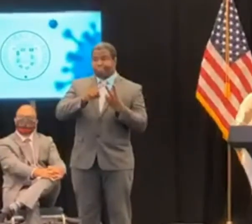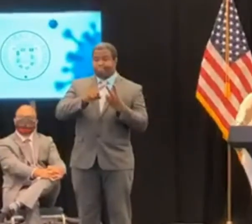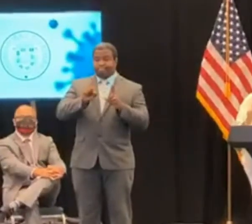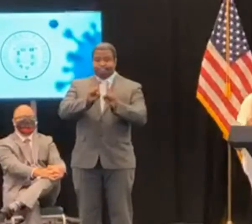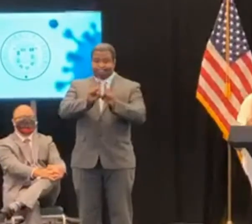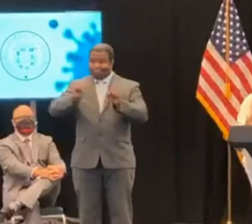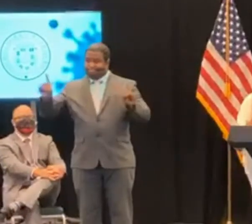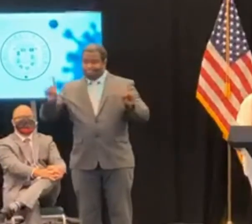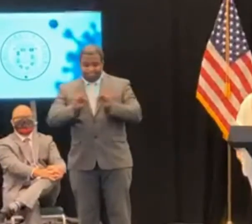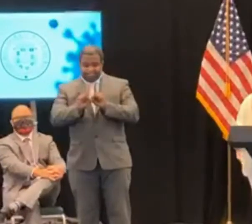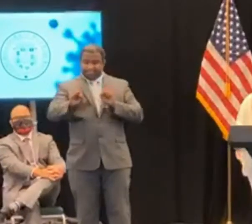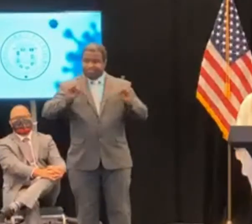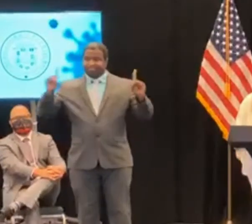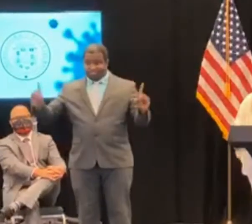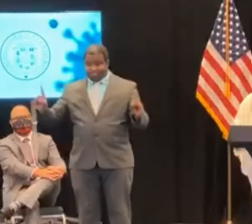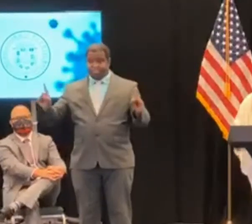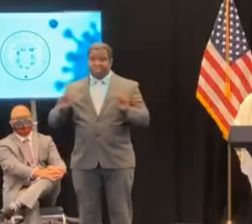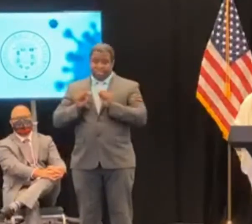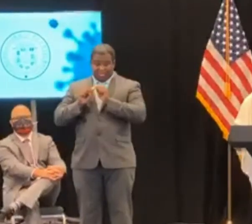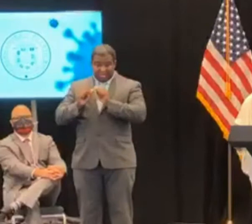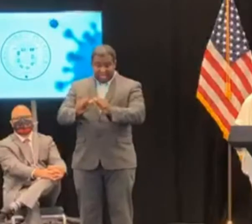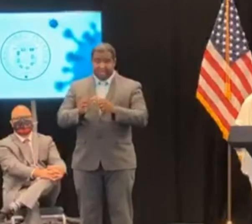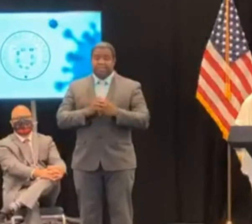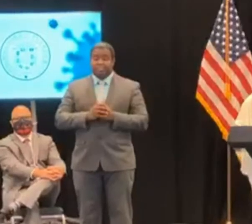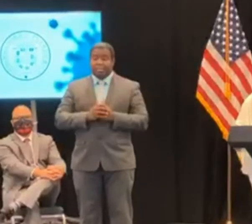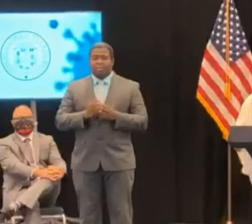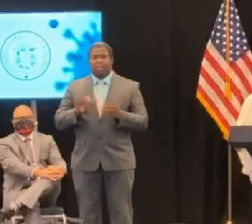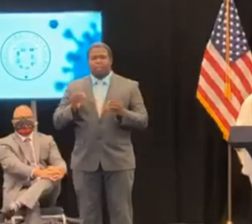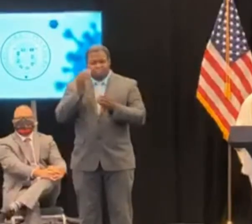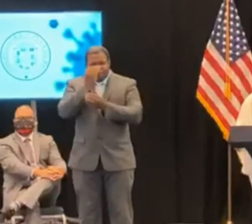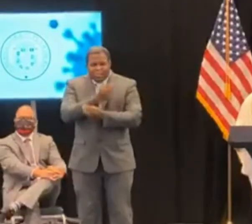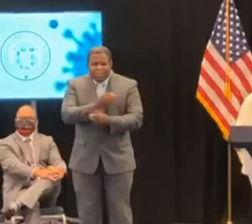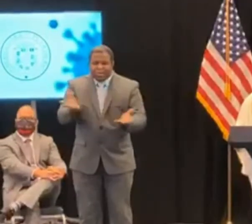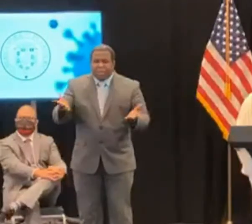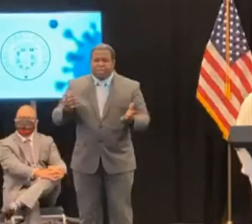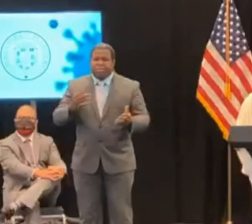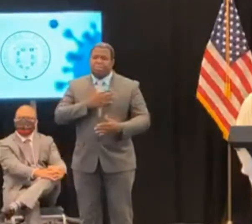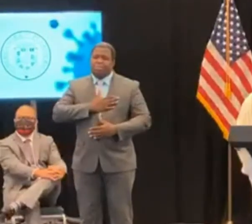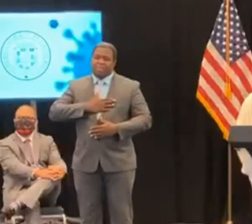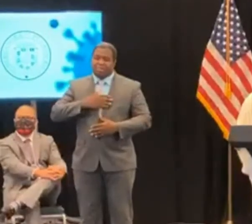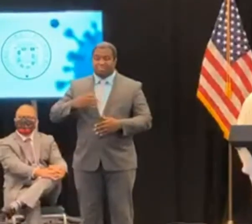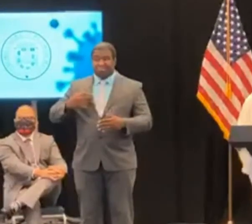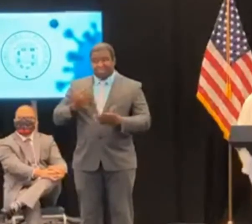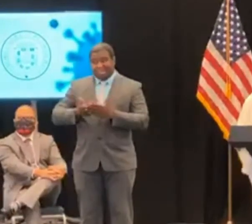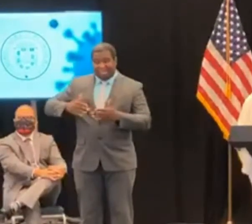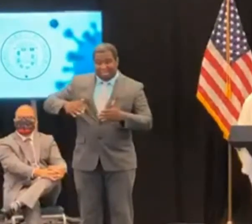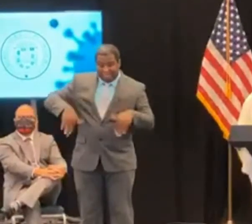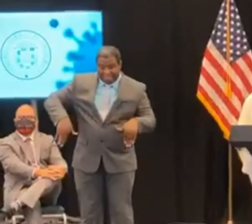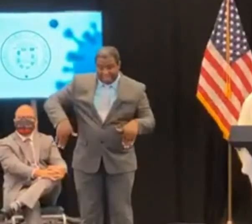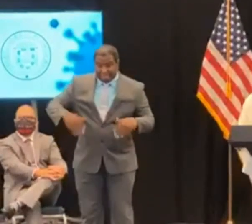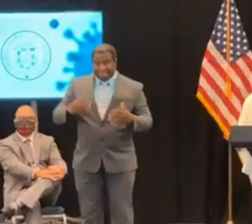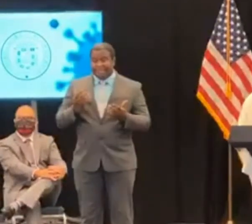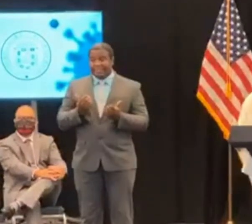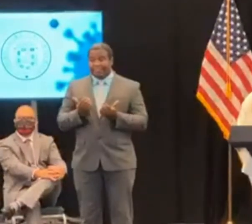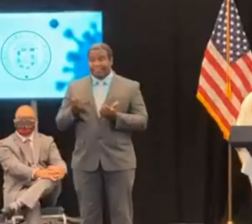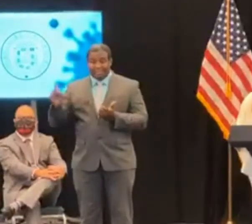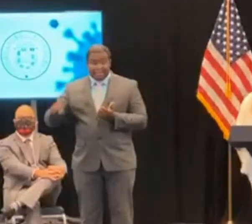de todos los ciudadanos para que podamos nosotros mantener en control el contagio del virus.